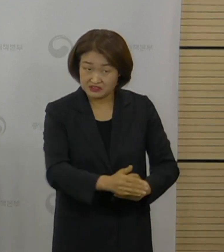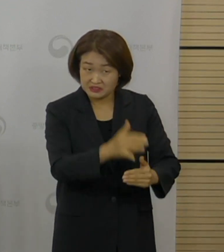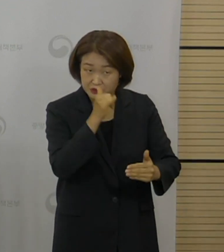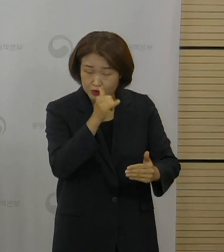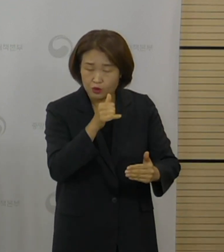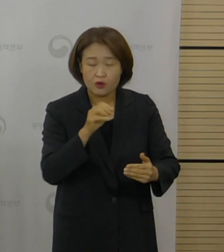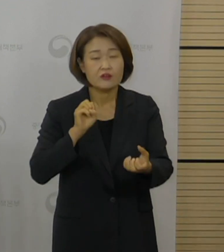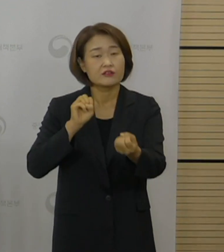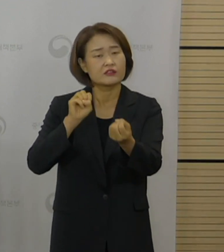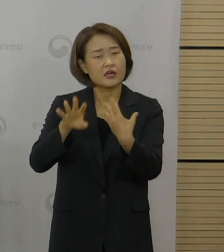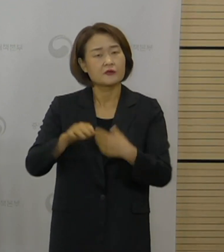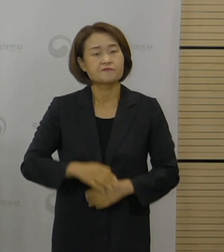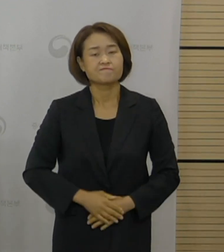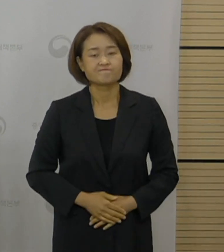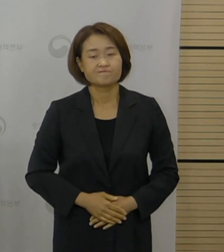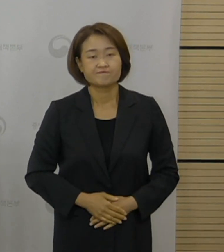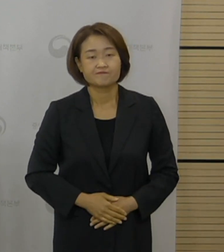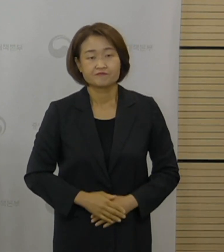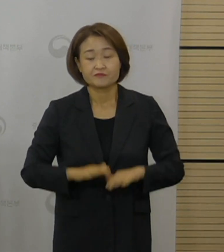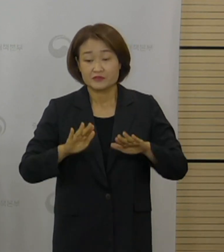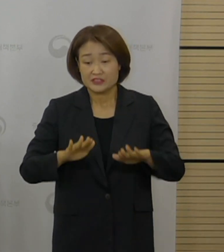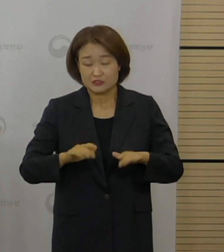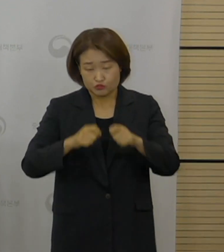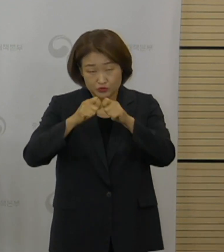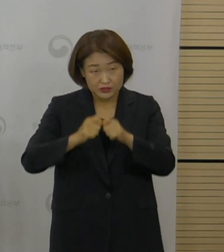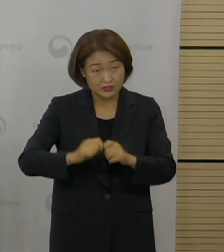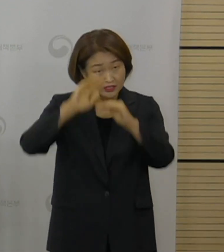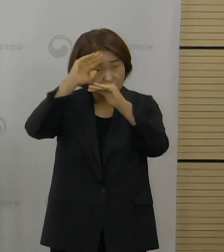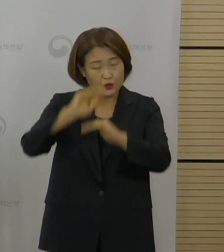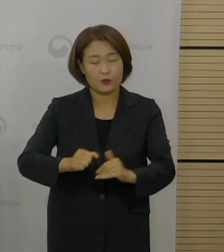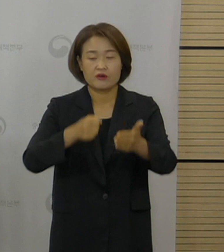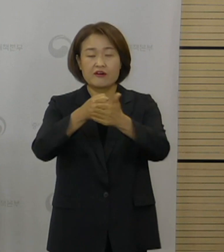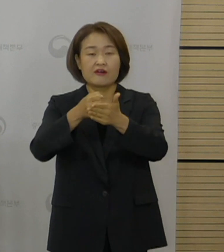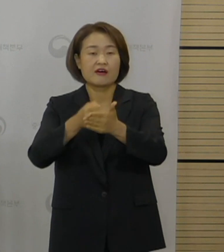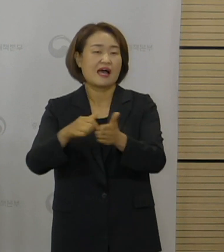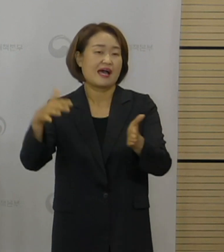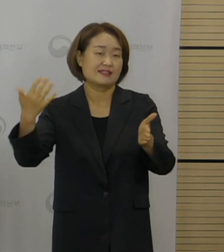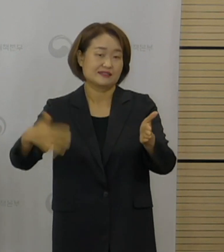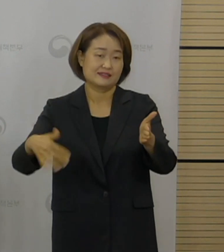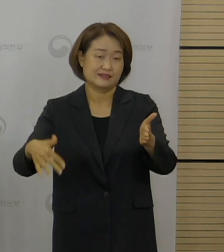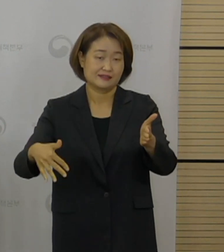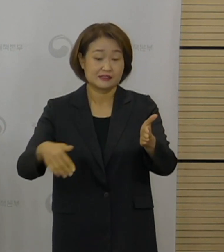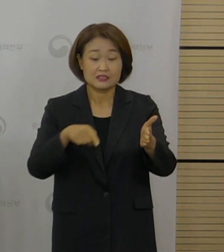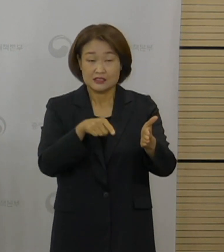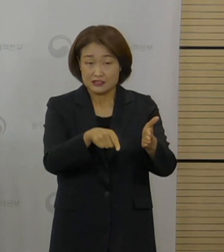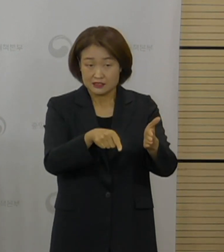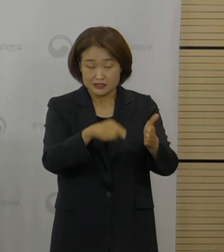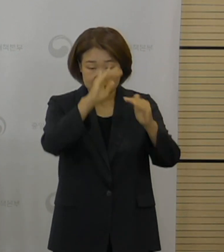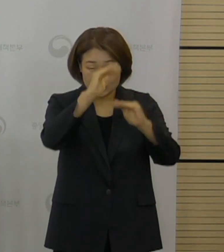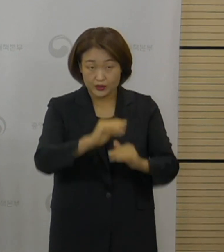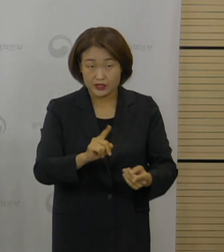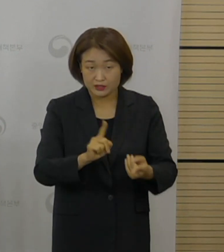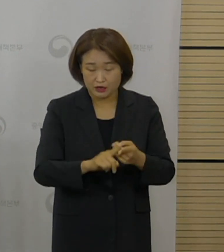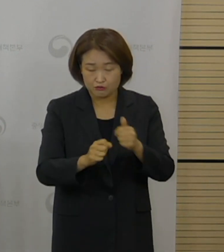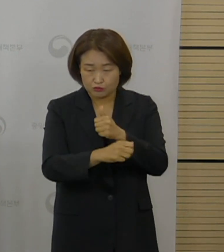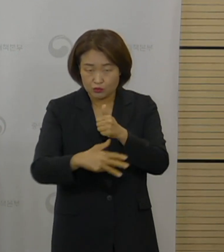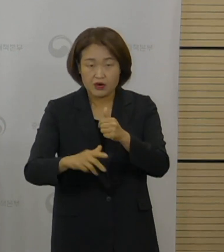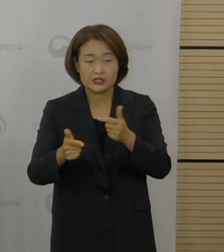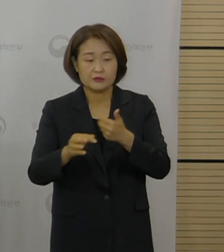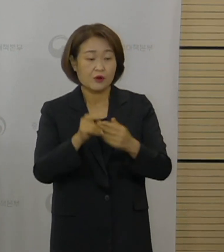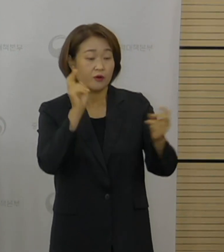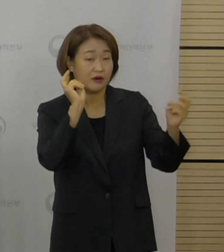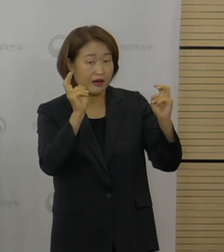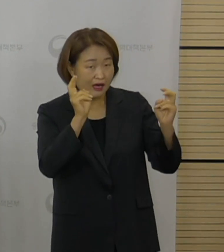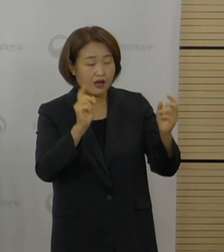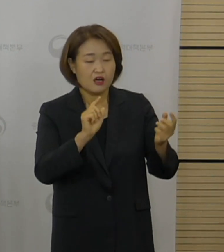구체적인 절차가 지금 확정되어 있지는 않기 때문에 해당 부처와 사업장들과 협의를 해서 예약